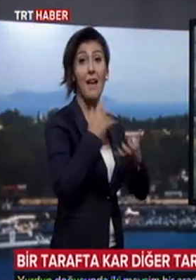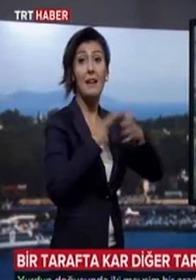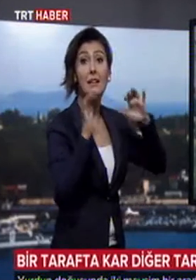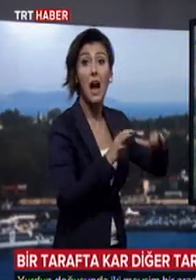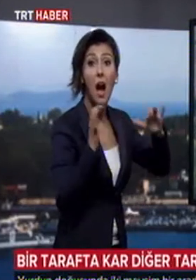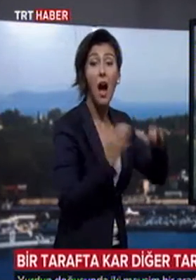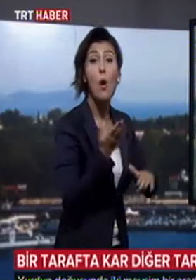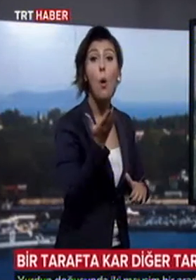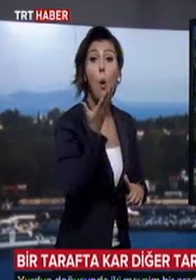açar bu çiçekleri.